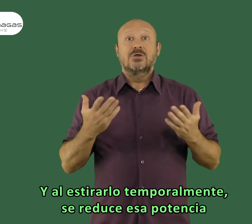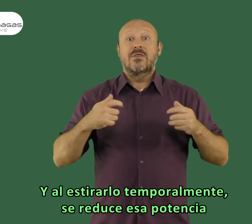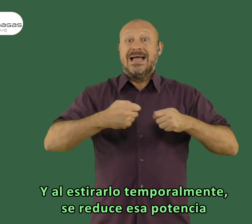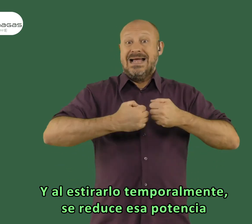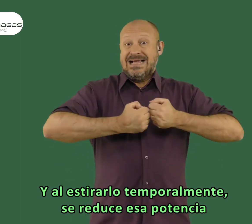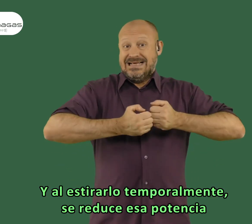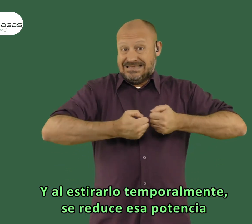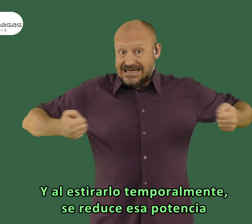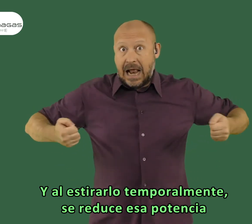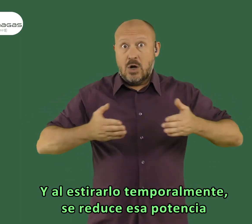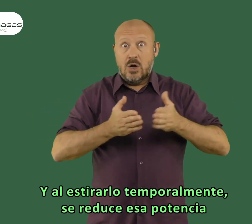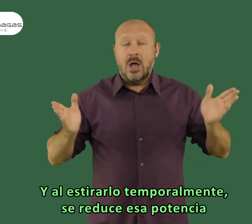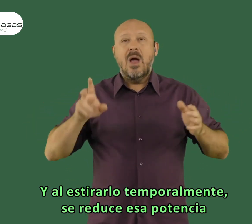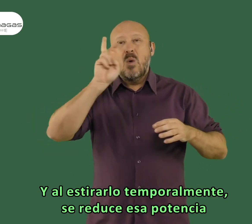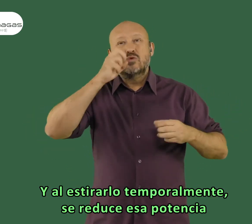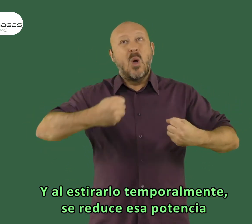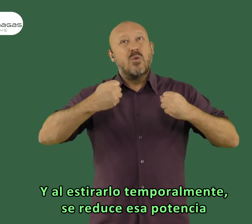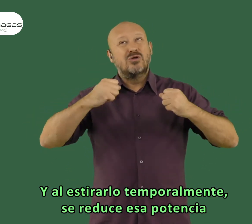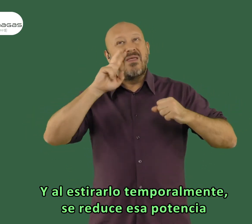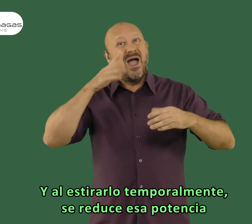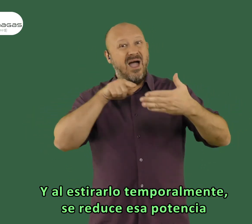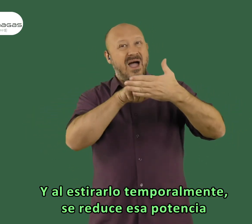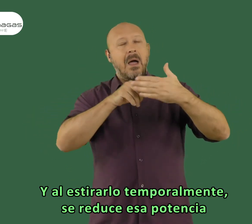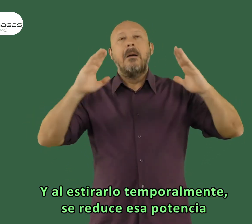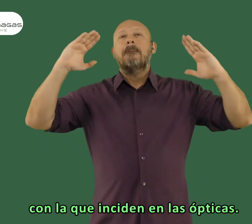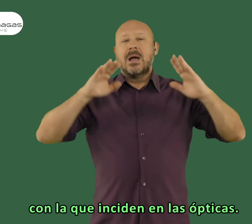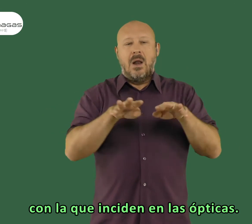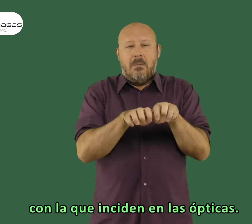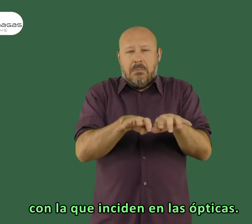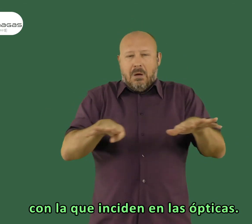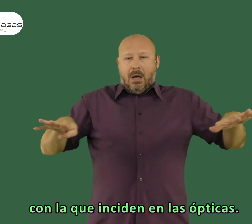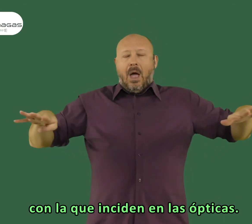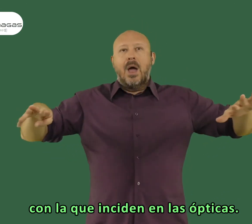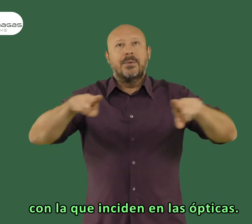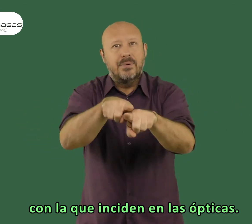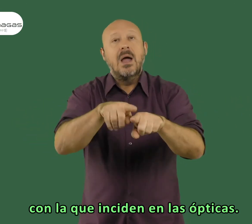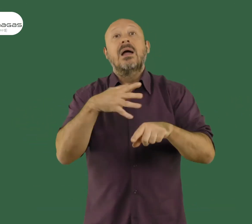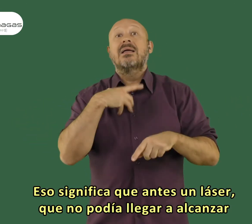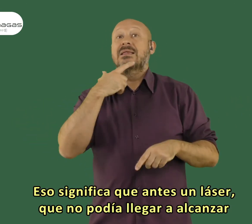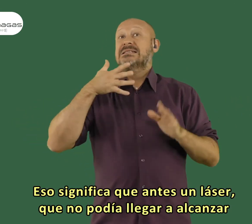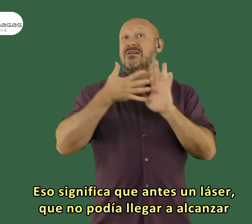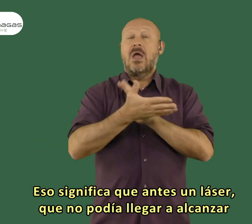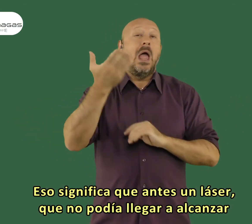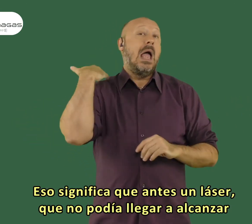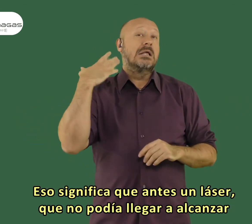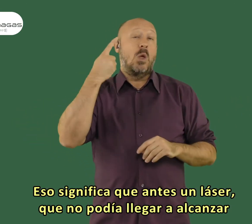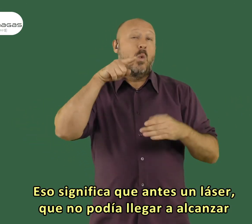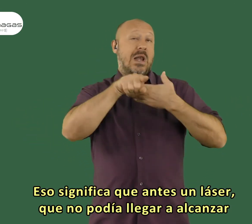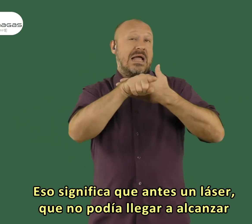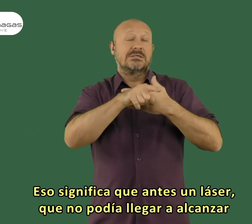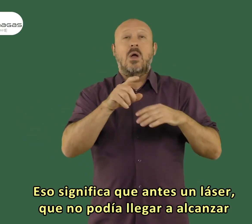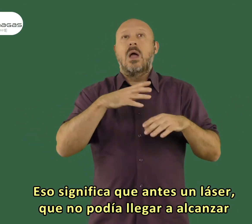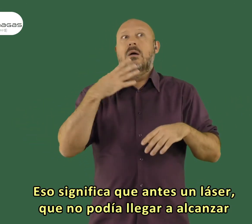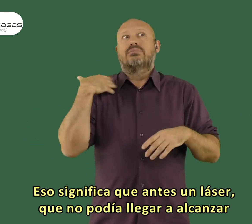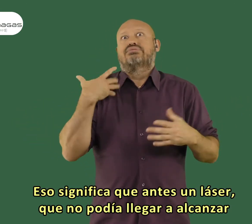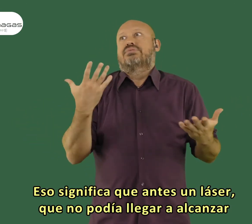y al estirarlo temporalmente se reduce esa potencia con la que inciden en las ópticas eso significa que antes un